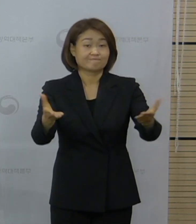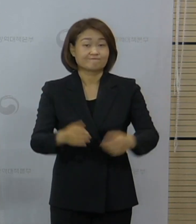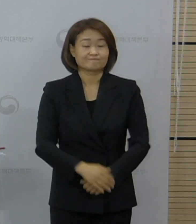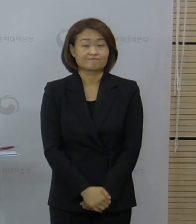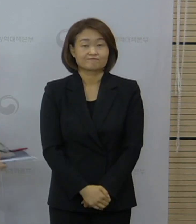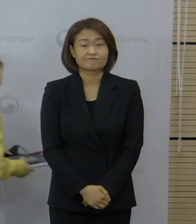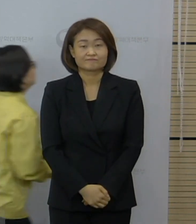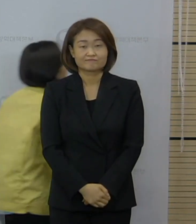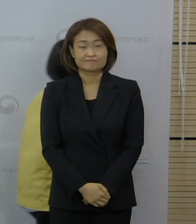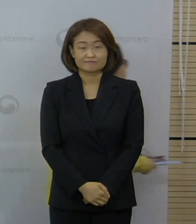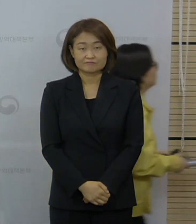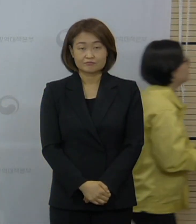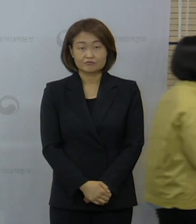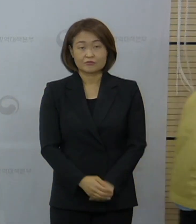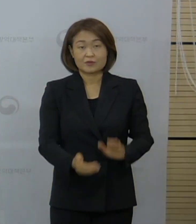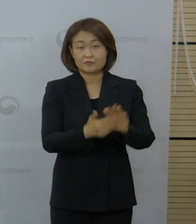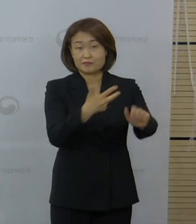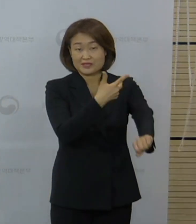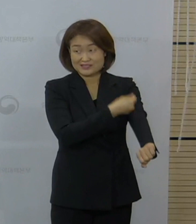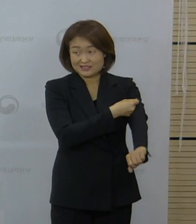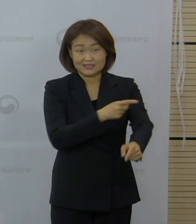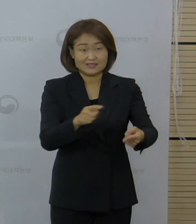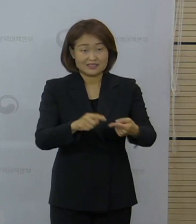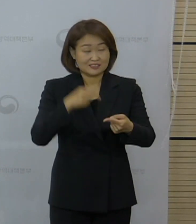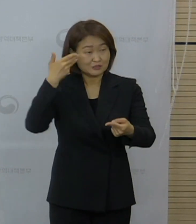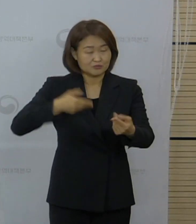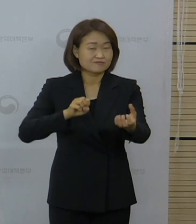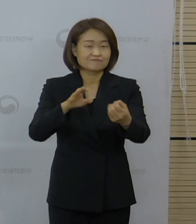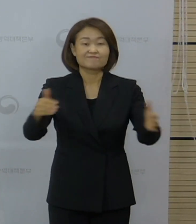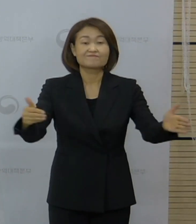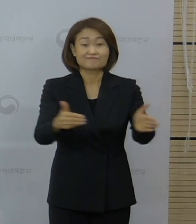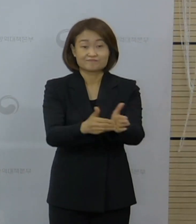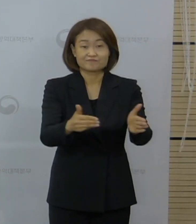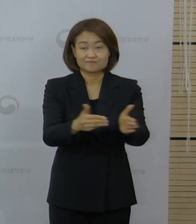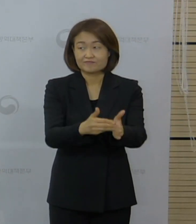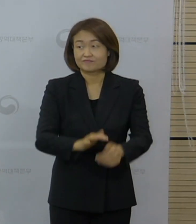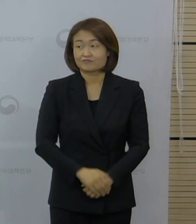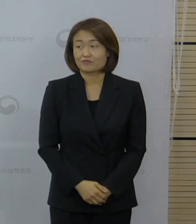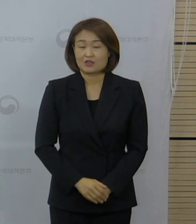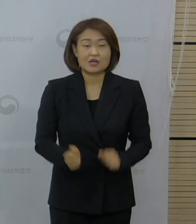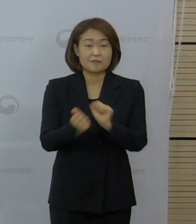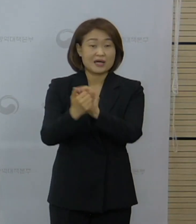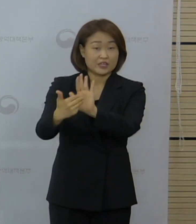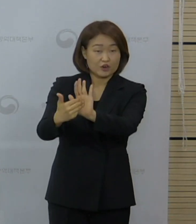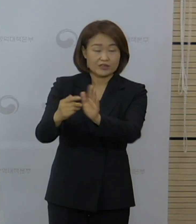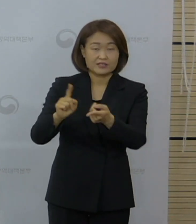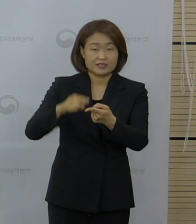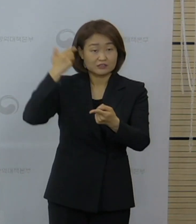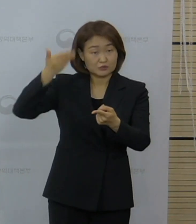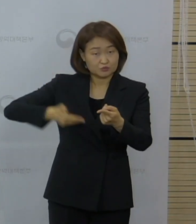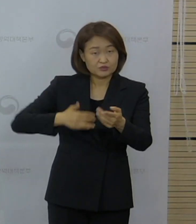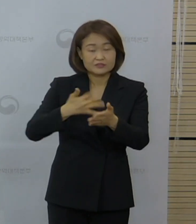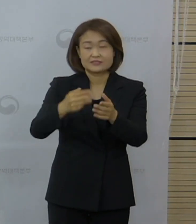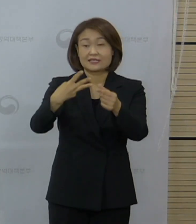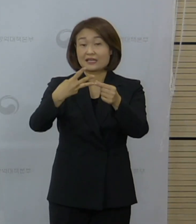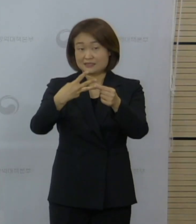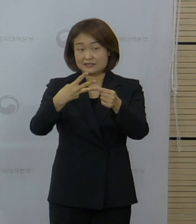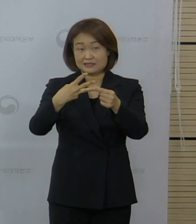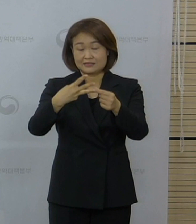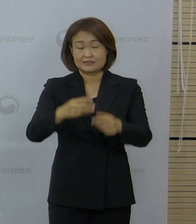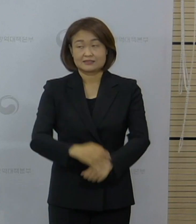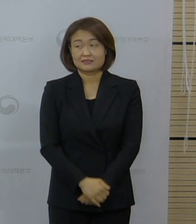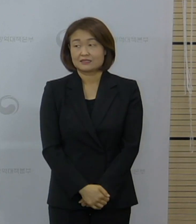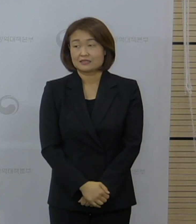네, 백신과 관련된 질문은 여기까지이고 방역과 관련돼서 세 가지 정도 질문이 있습니다. 이 부분은 오늘